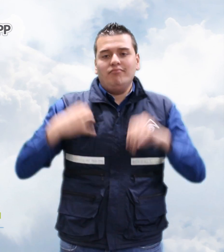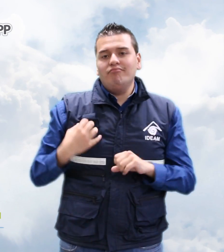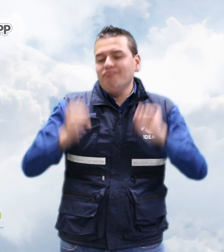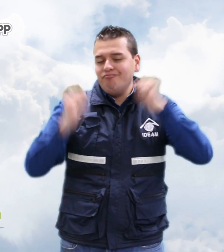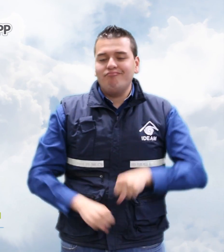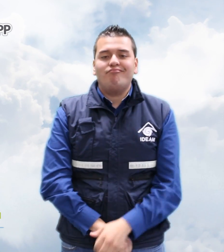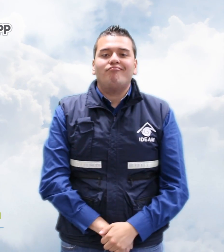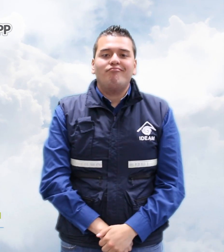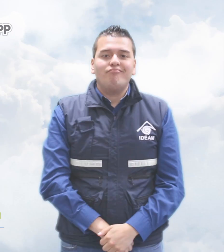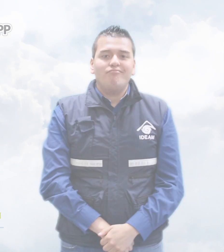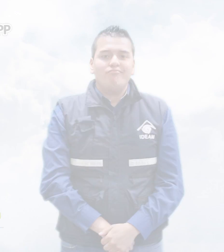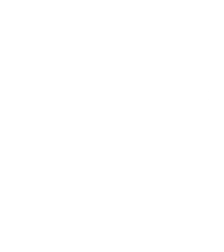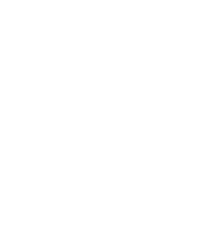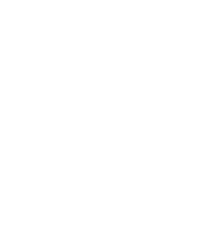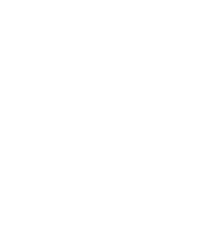iPhone y Android.